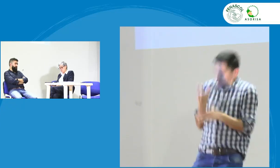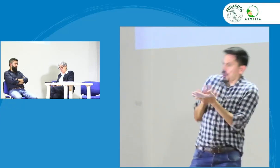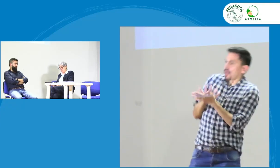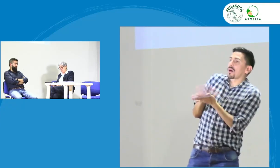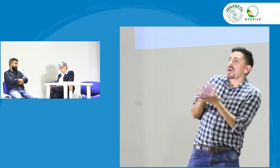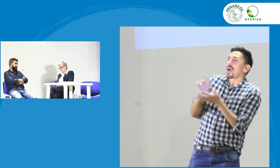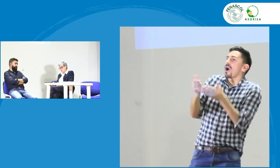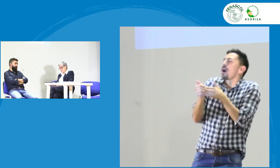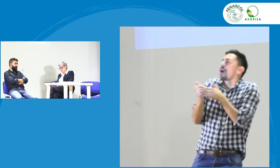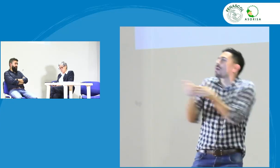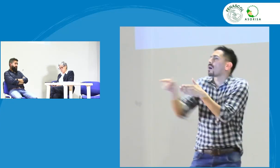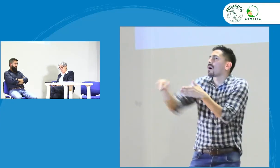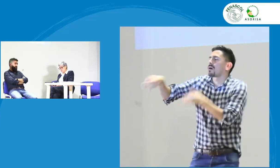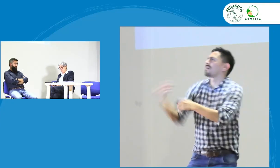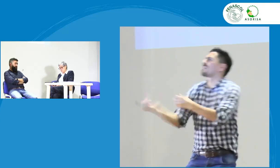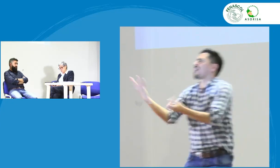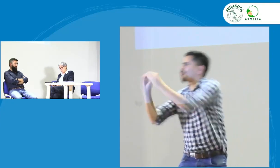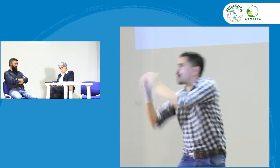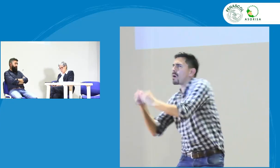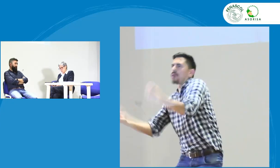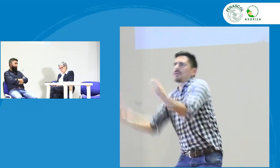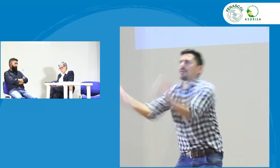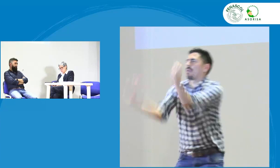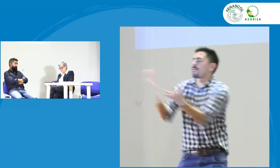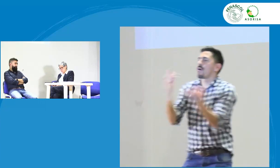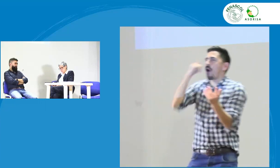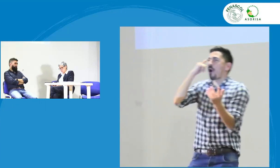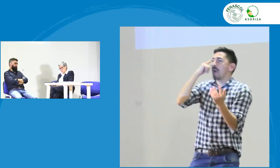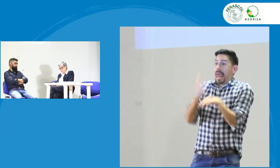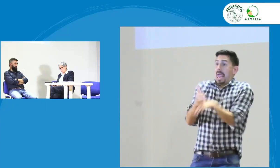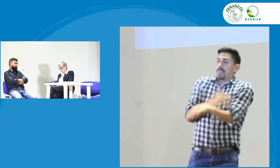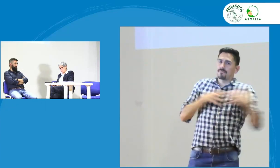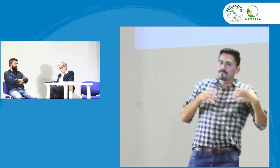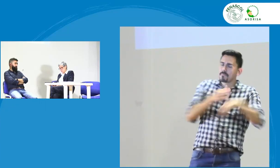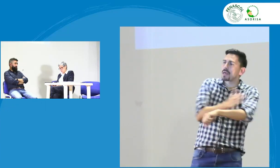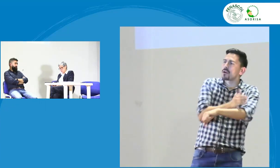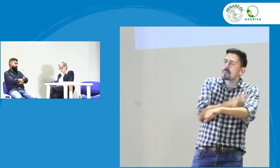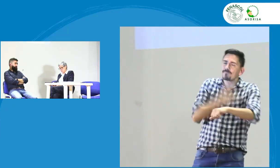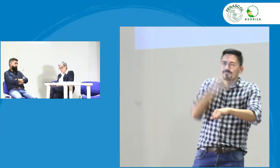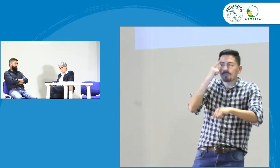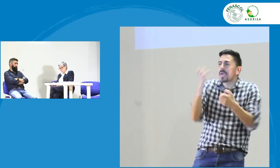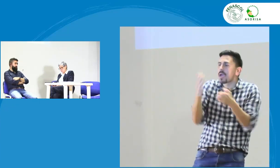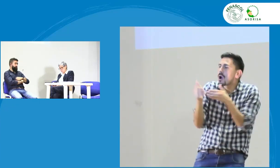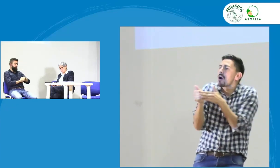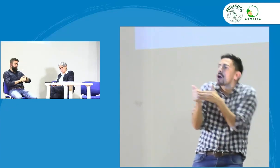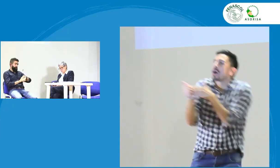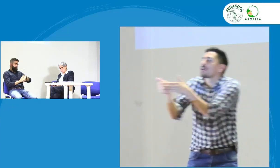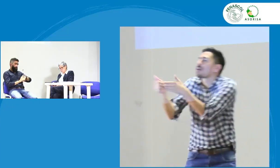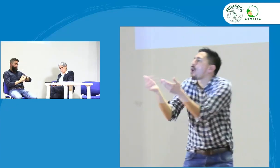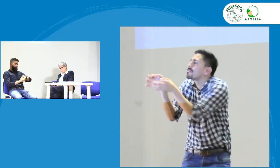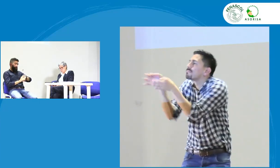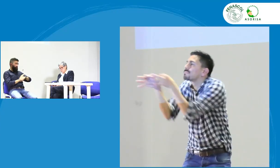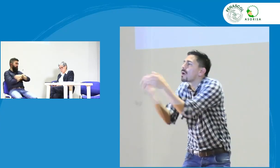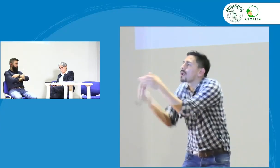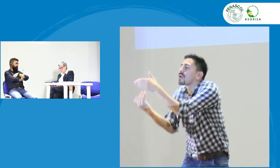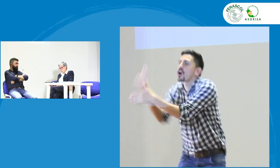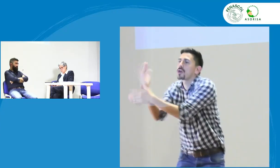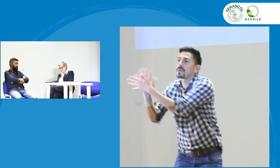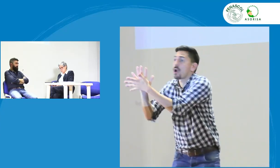hecho ese tema acerca de los neologismos porque están usando muchos neologismos han surgido y como es ese